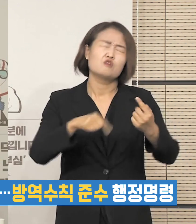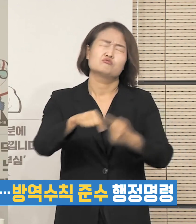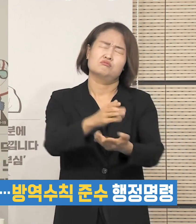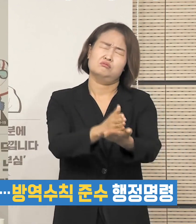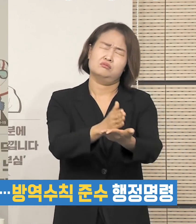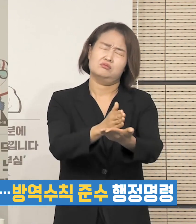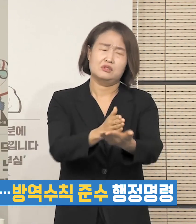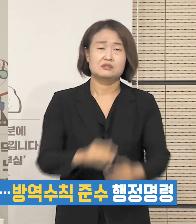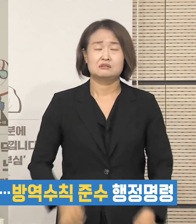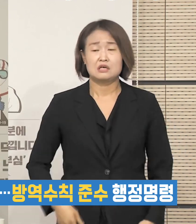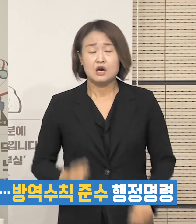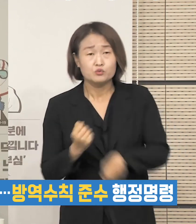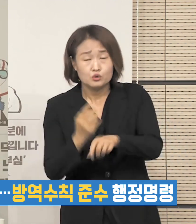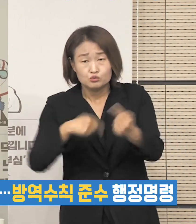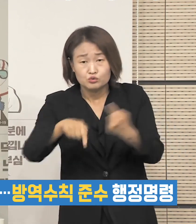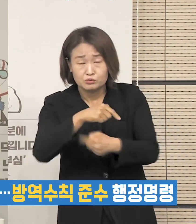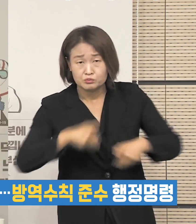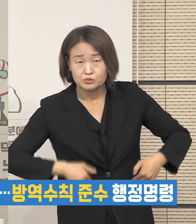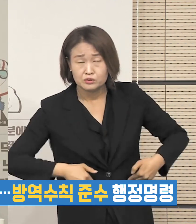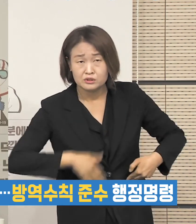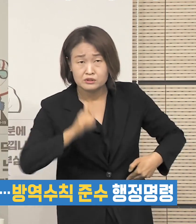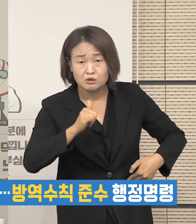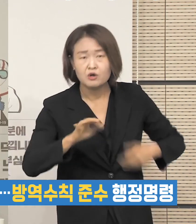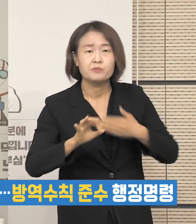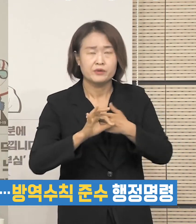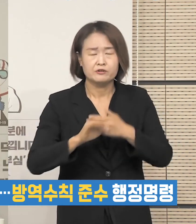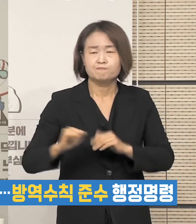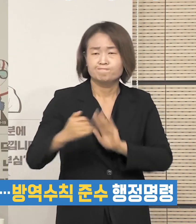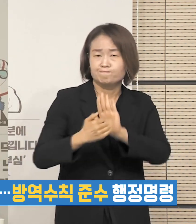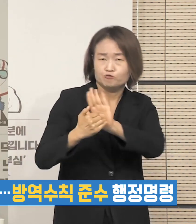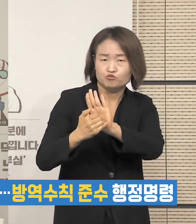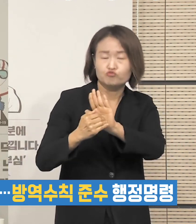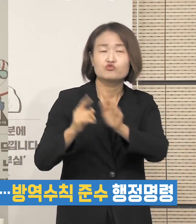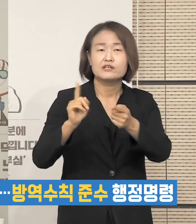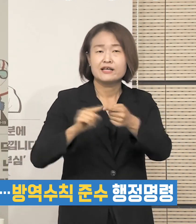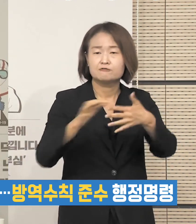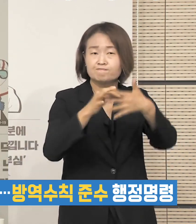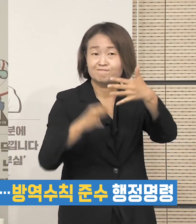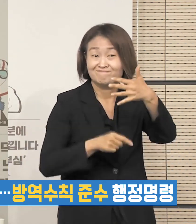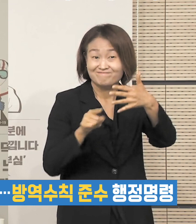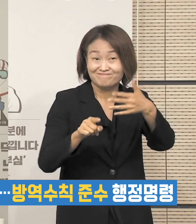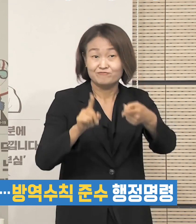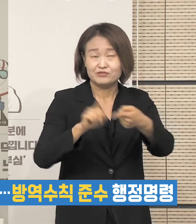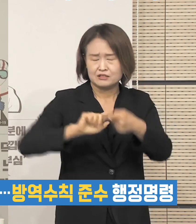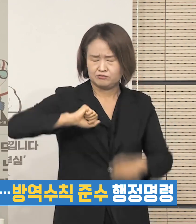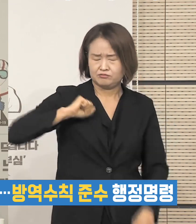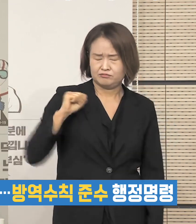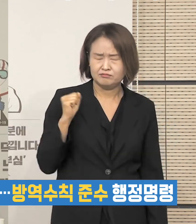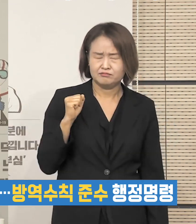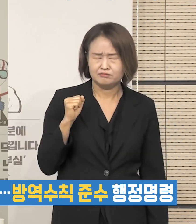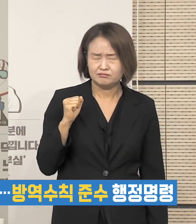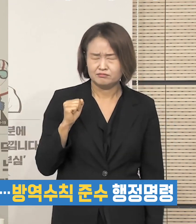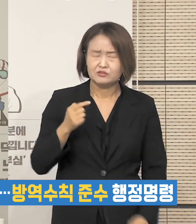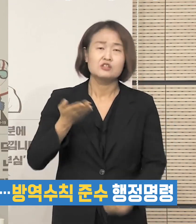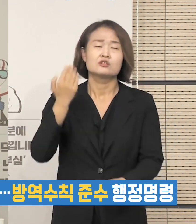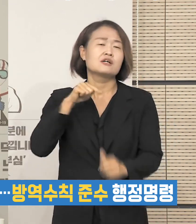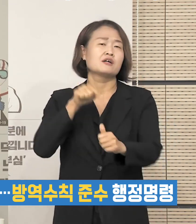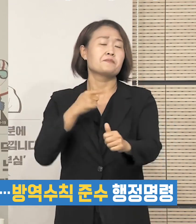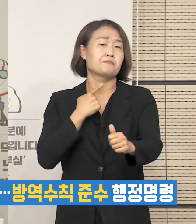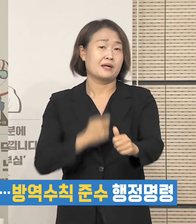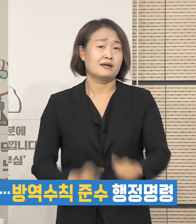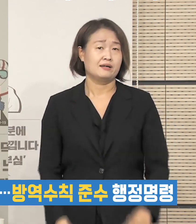불가피하게 운영하는 경우에는 방역수칙을 철저히 준수토록 하는 행정명령을 시행한 바 있습니다.